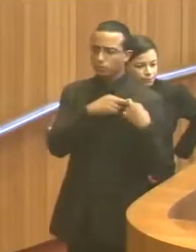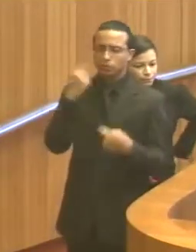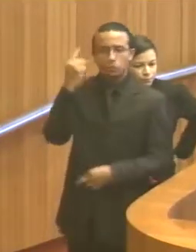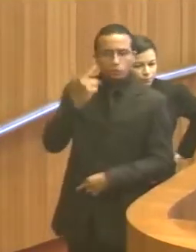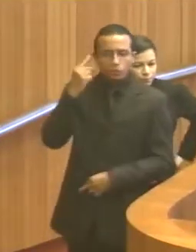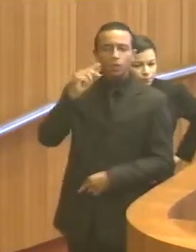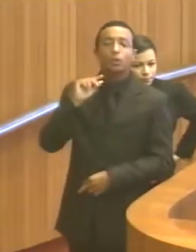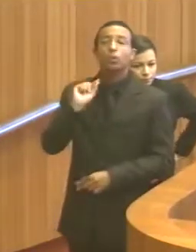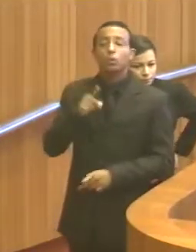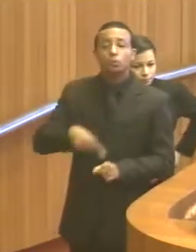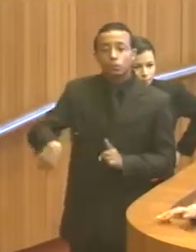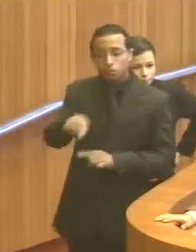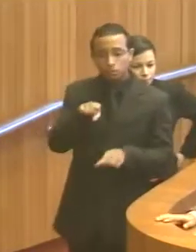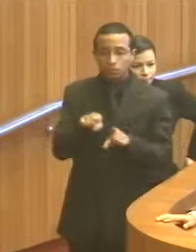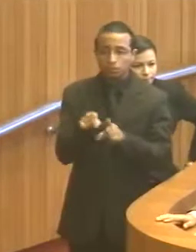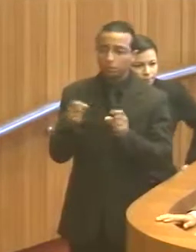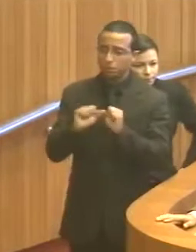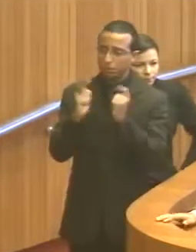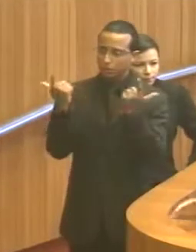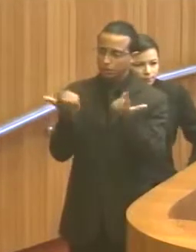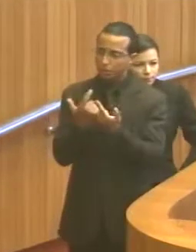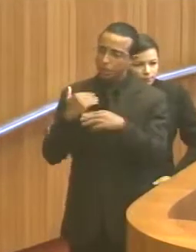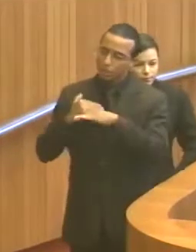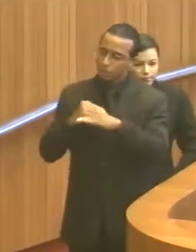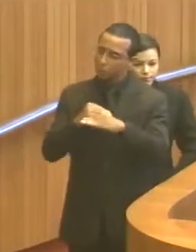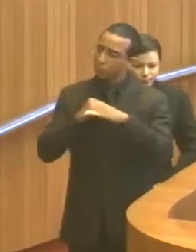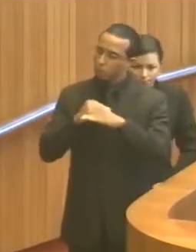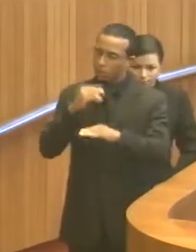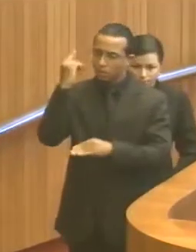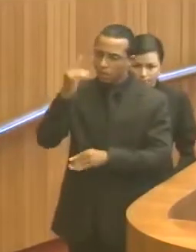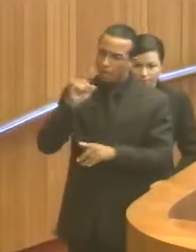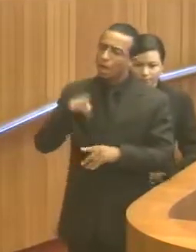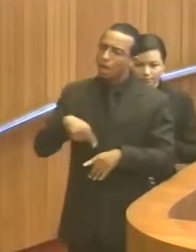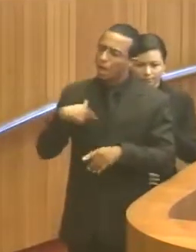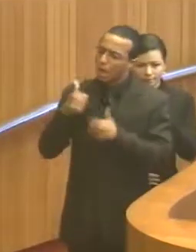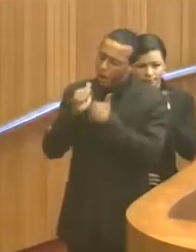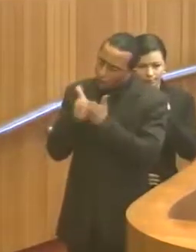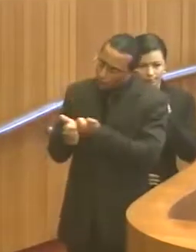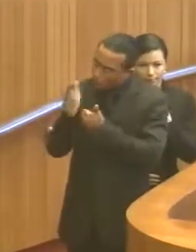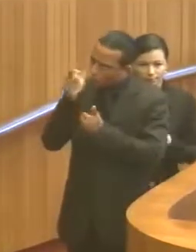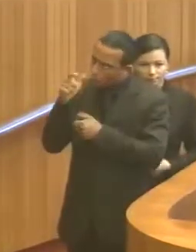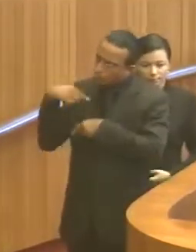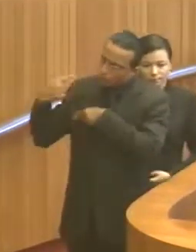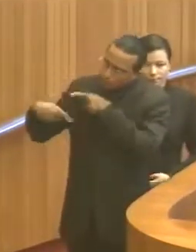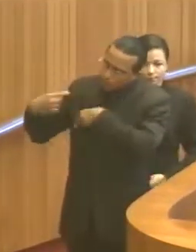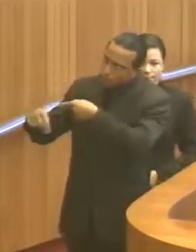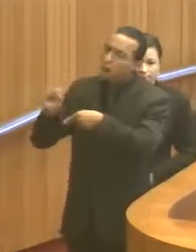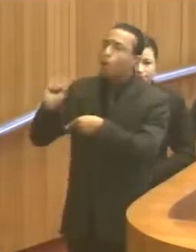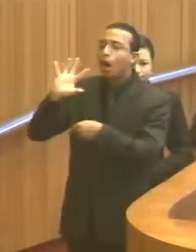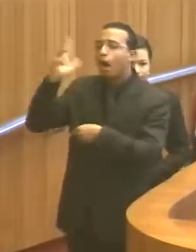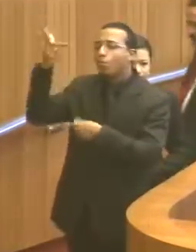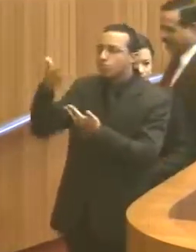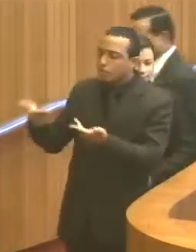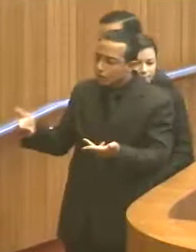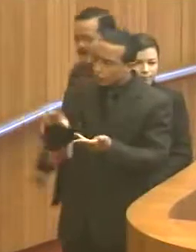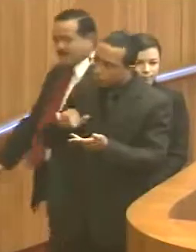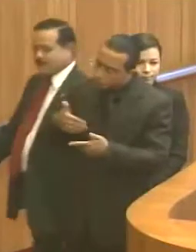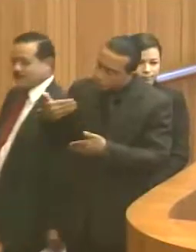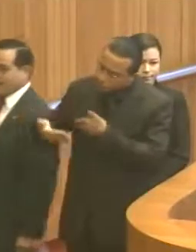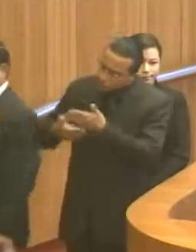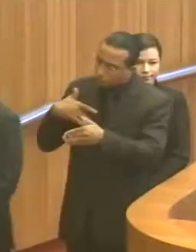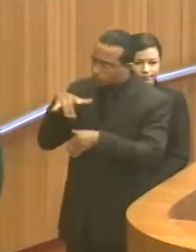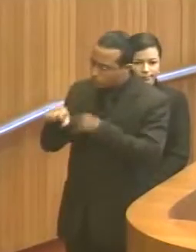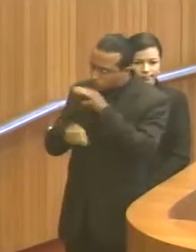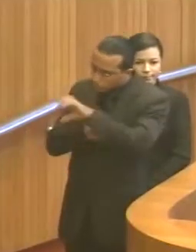parlamentares, enquanto Casa Legislativa é acompanhar o desdobramento e colher os elementos necessários